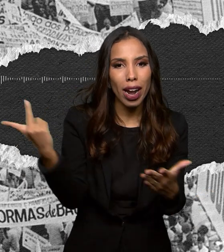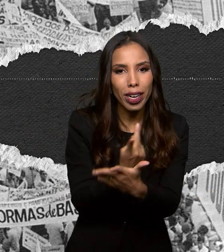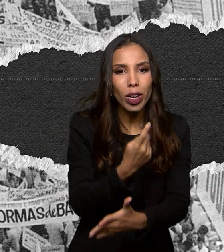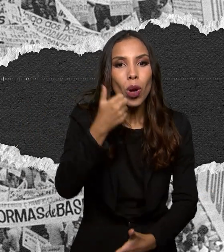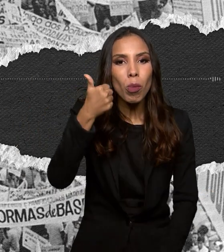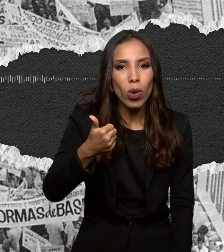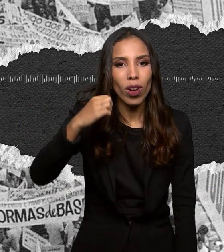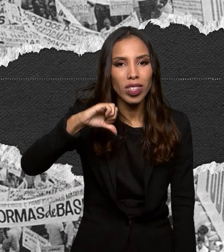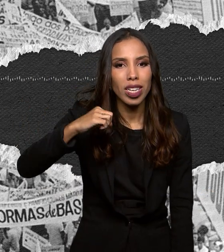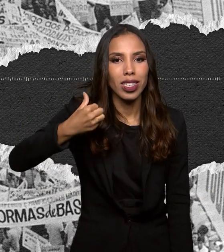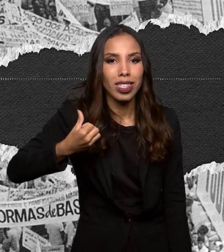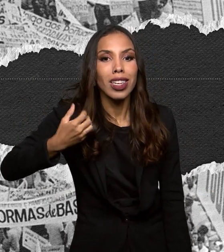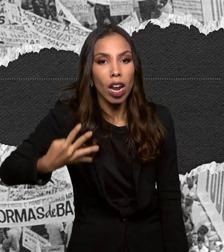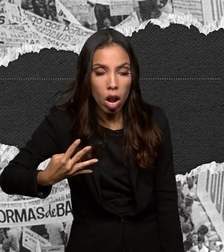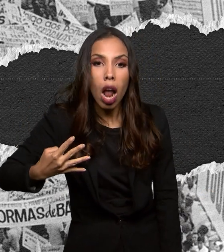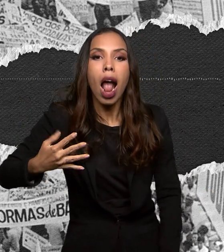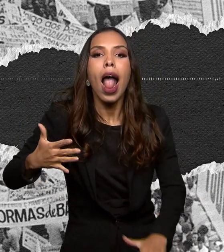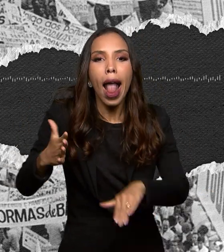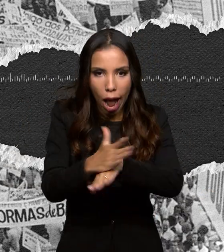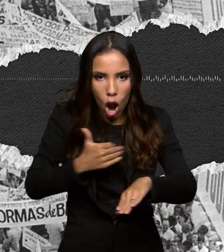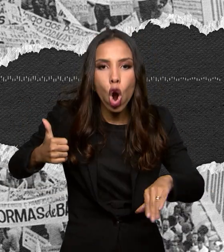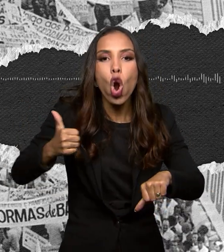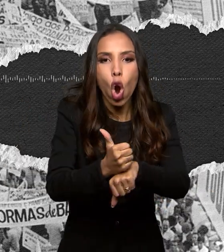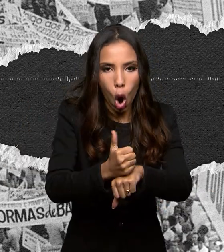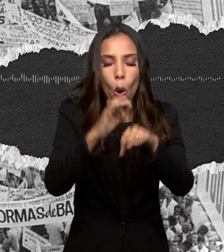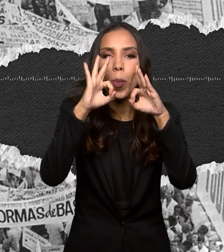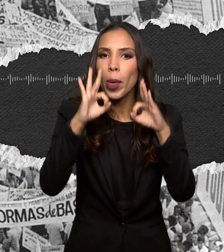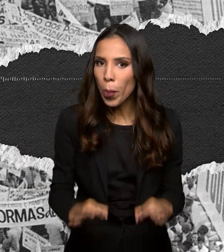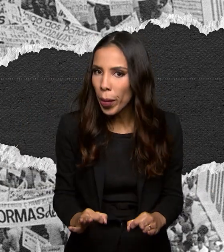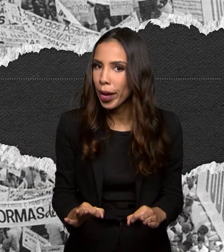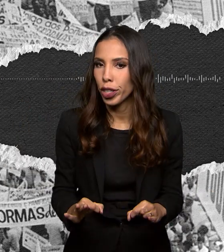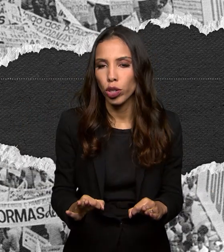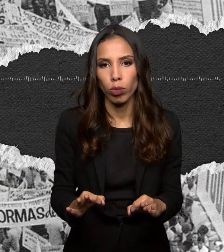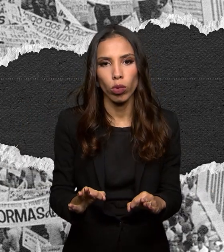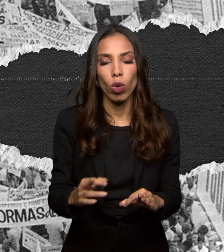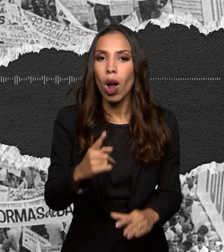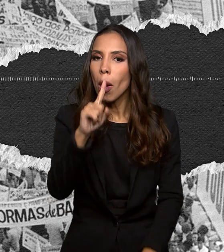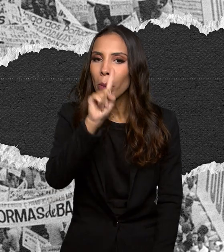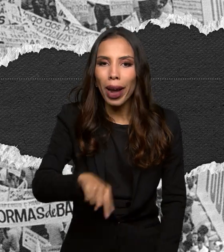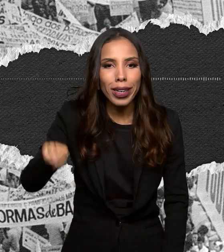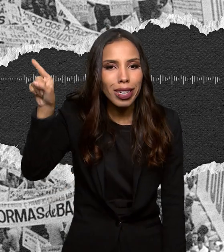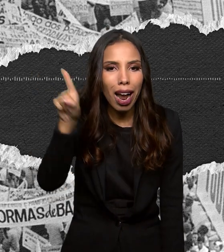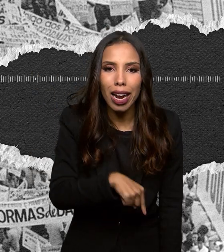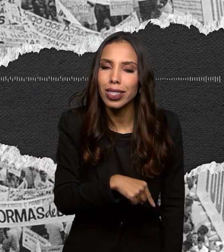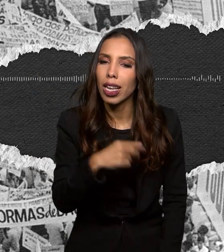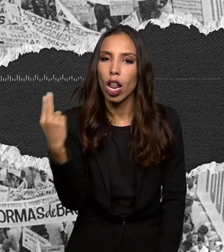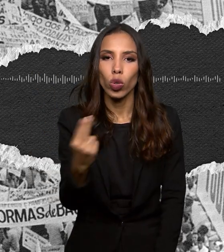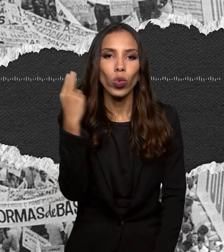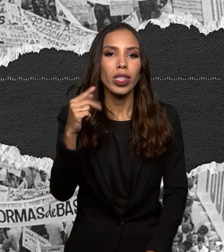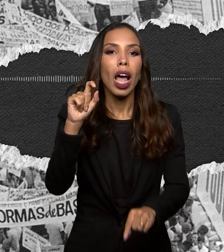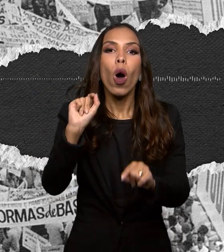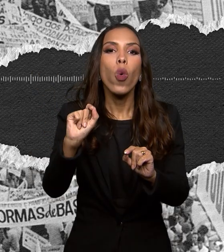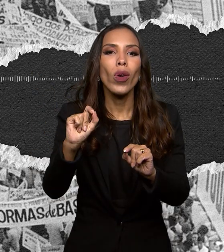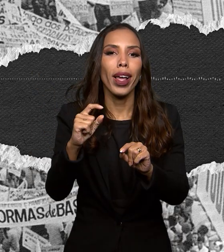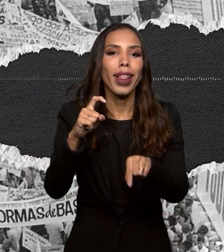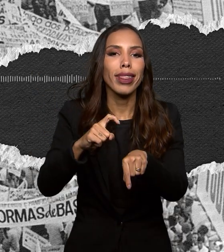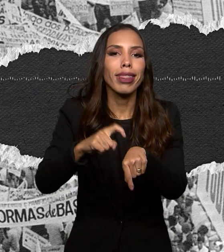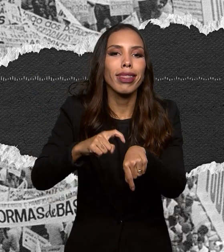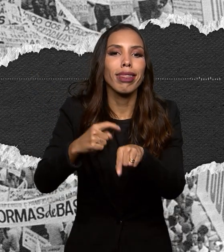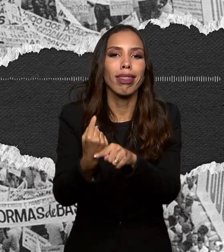é golpe mesmo. O que não tem jeito de anular é o tempo que passou. Faz 60 anos que esses acontecimentos